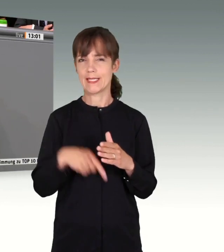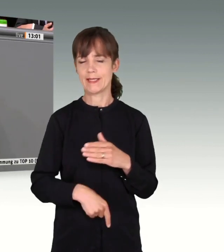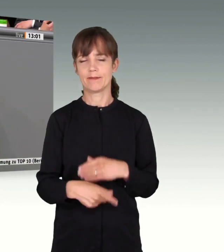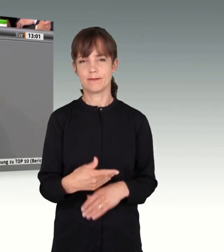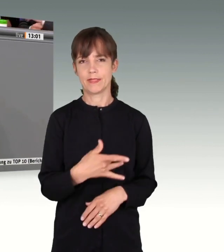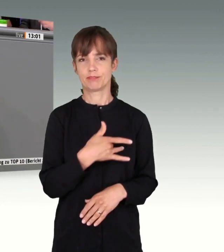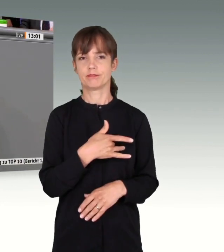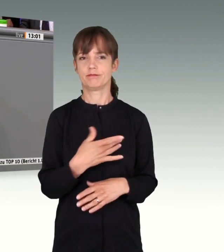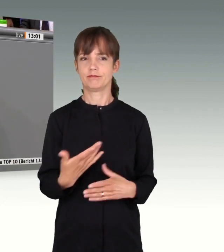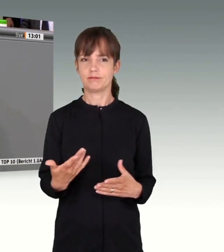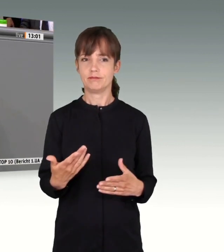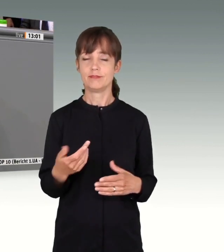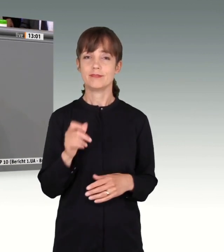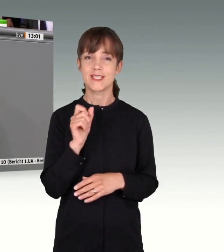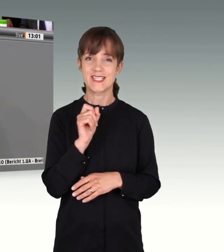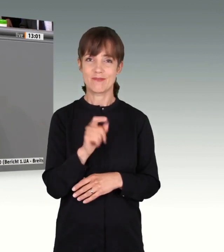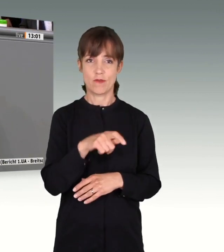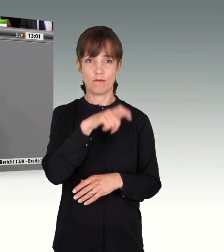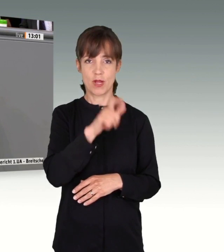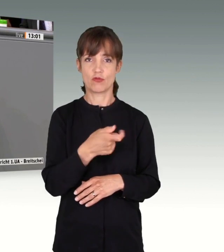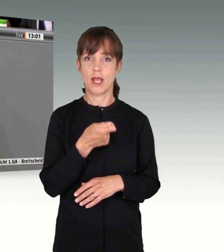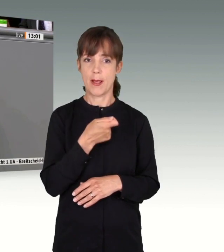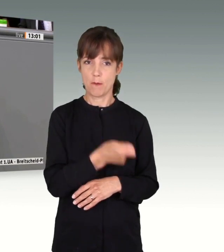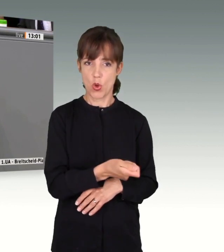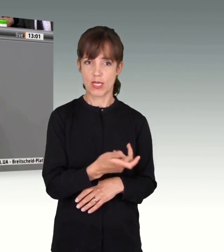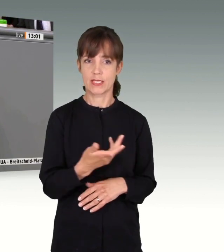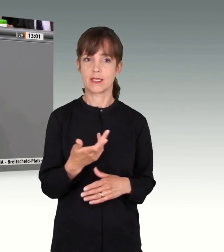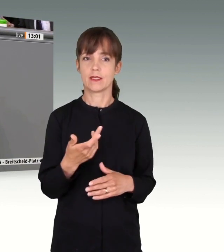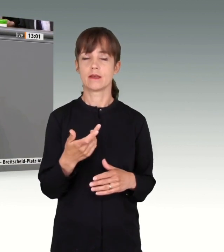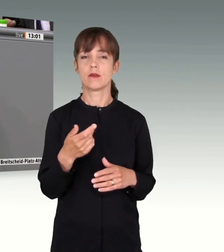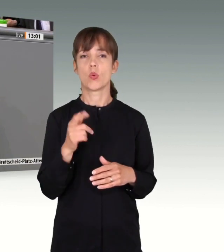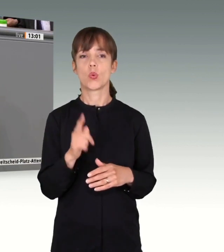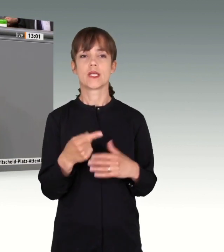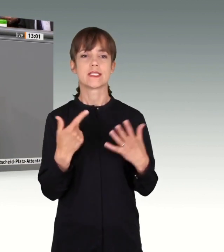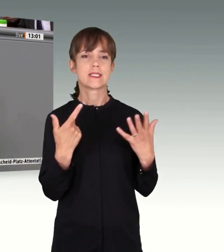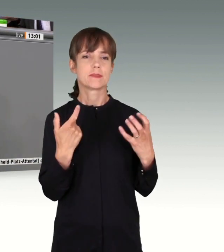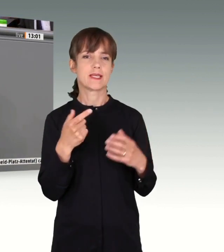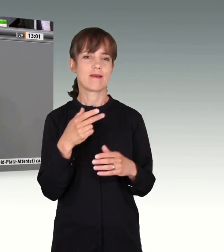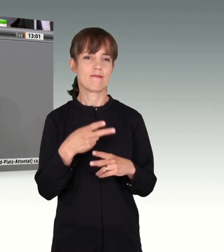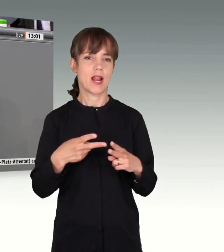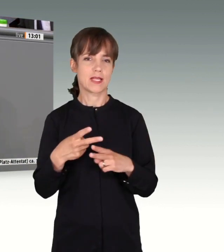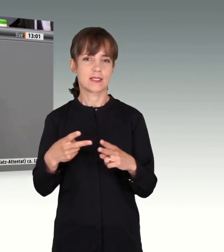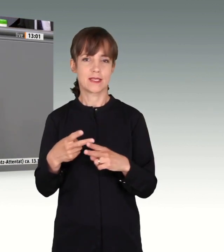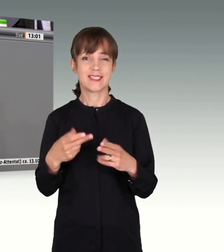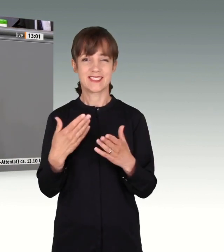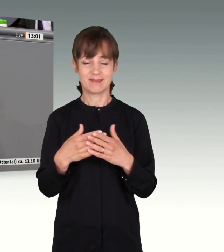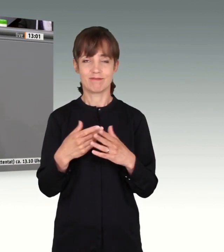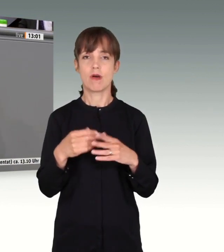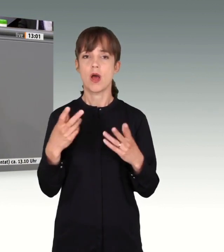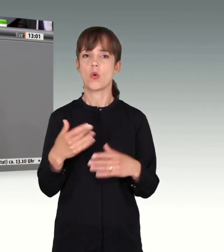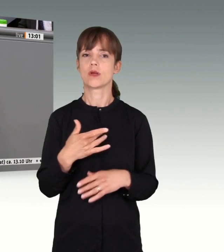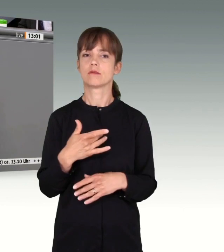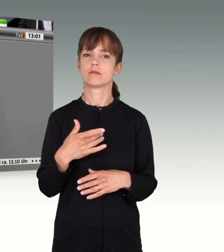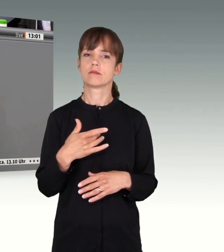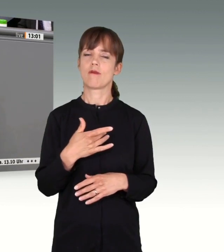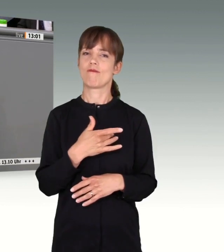Zwölf ermordete Menschen, über 170 Verletzte, rissen eine mindestens genauso tiefe Wunde in die Seele der freiheitlich-demokratischen